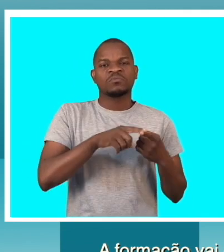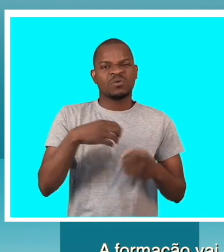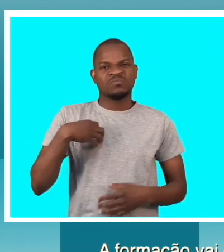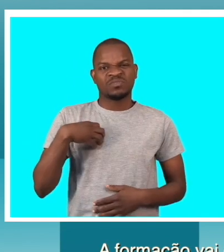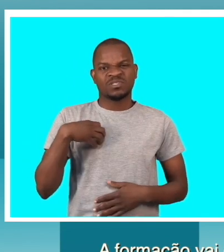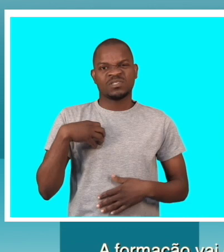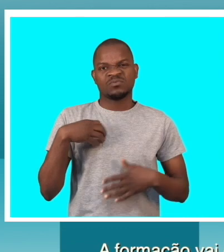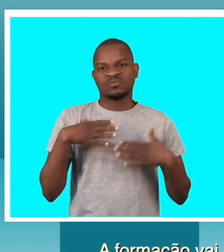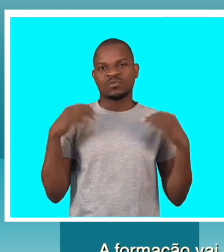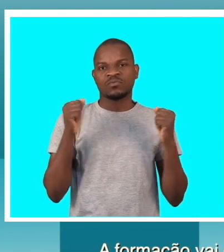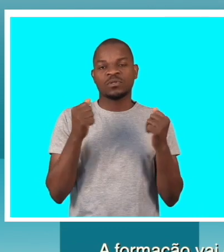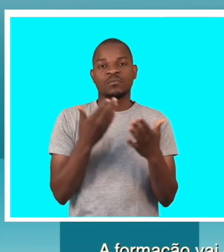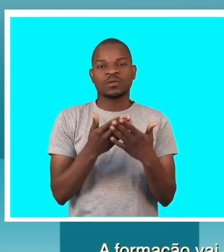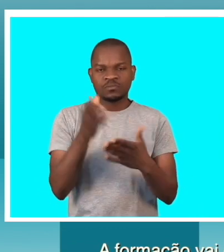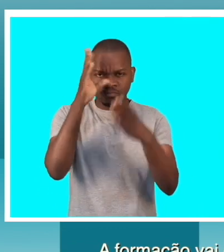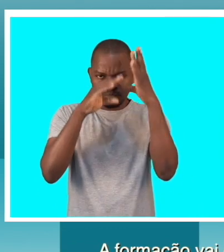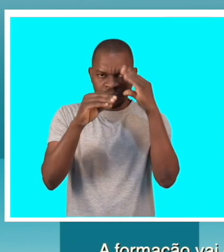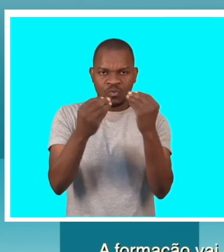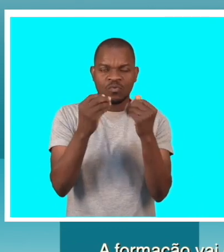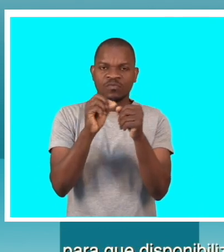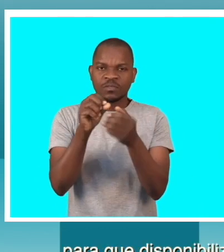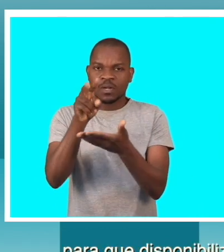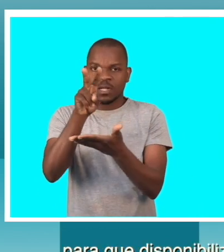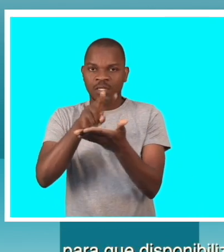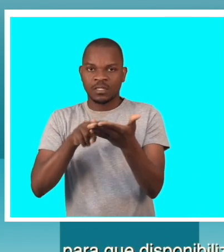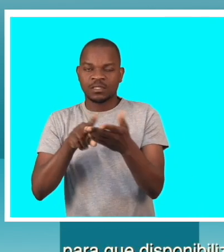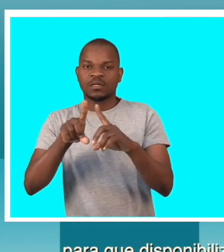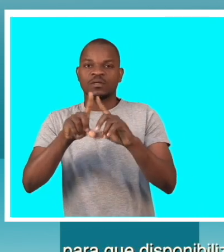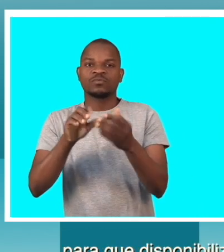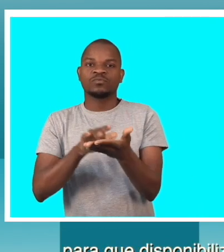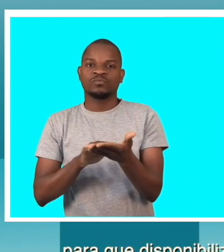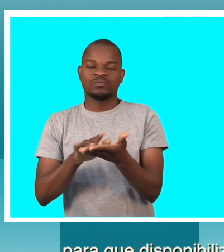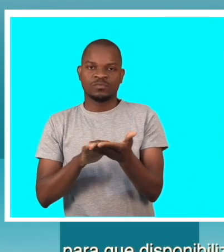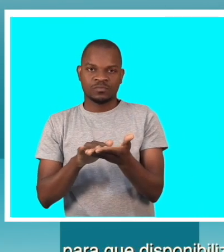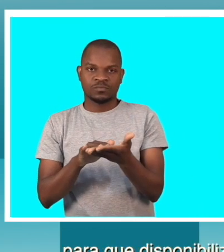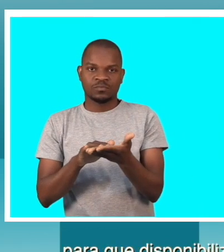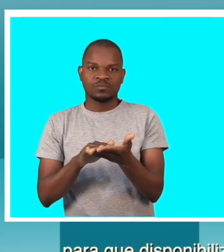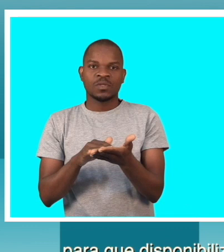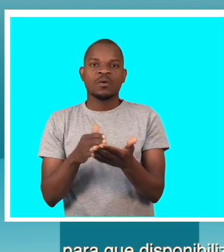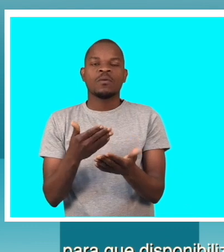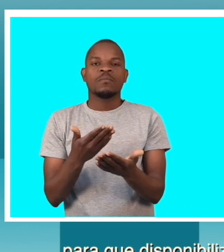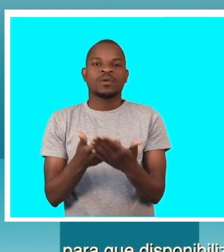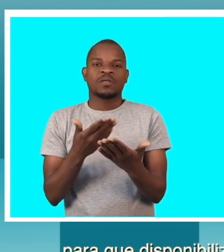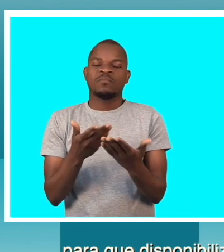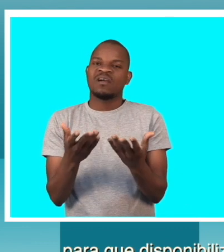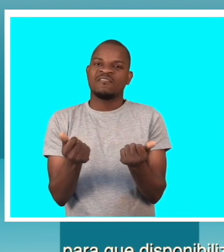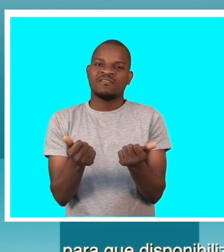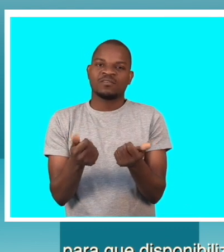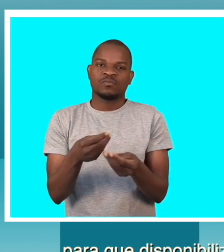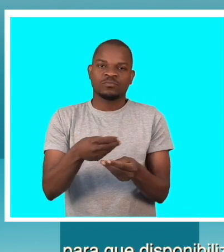escrever e ler, de modo que possamos dispensar os medicamentos já com a